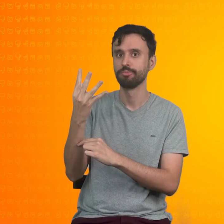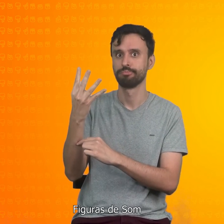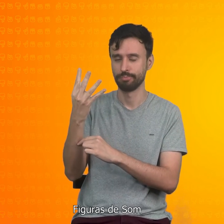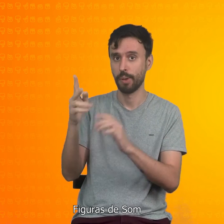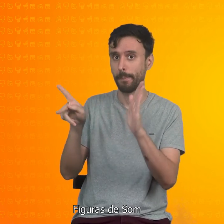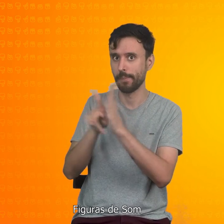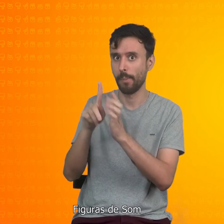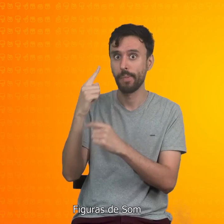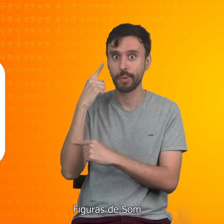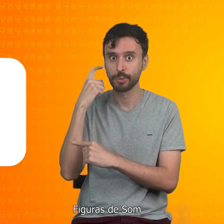Figuras de som.